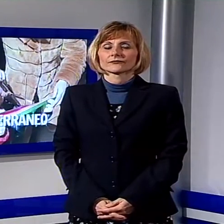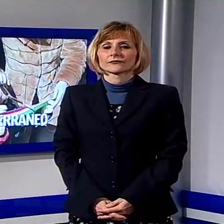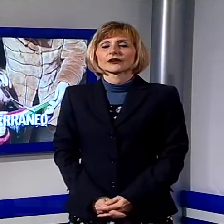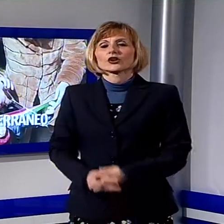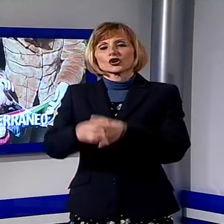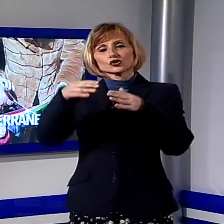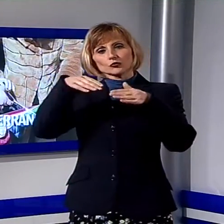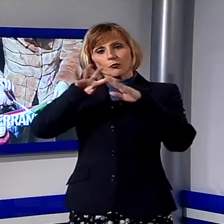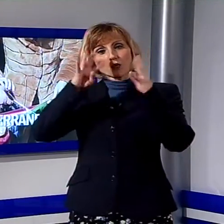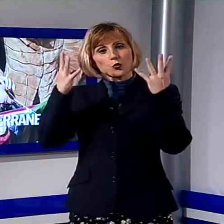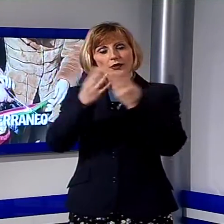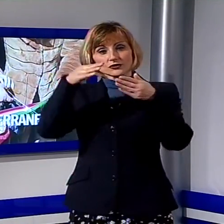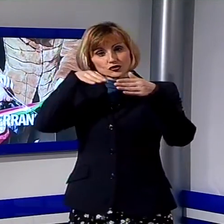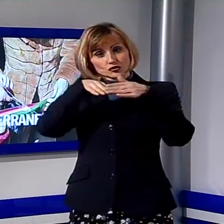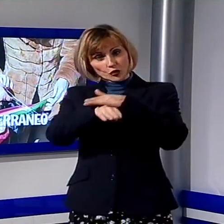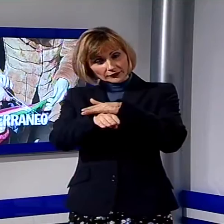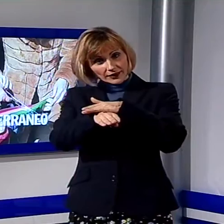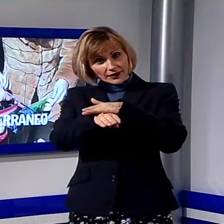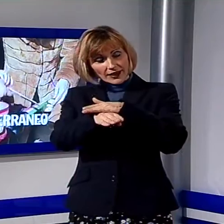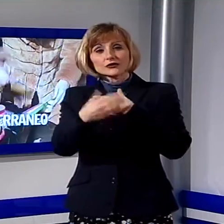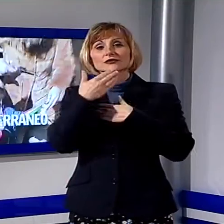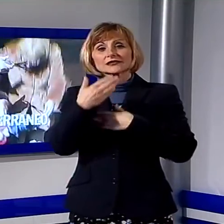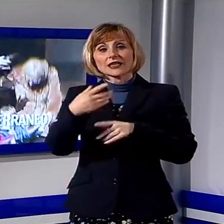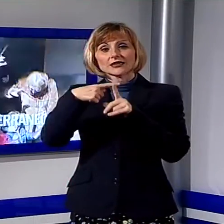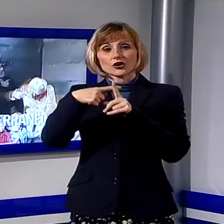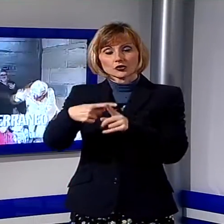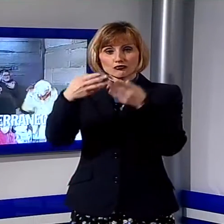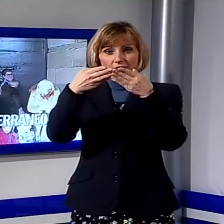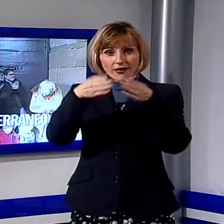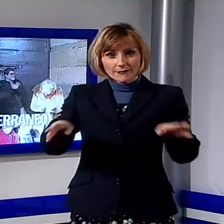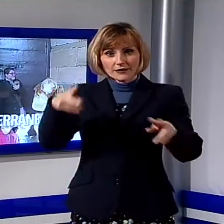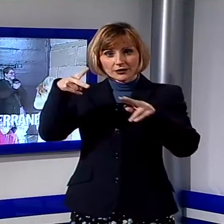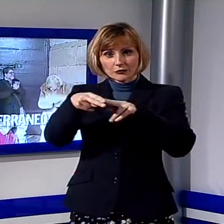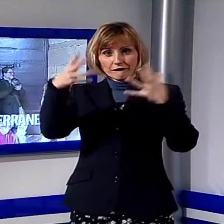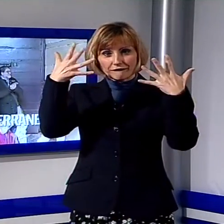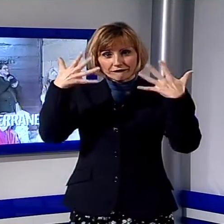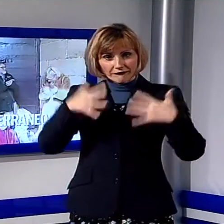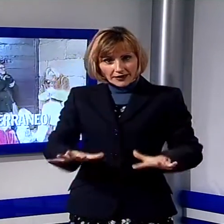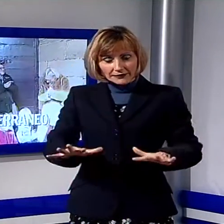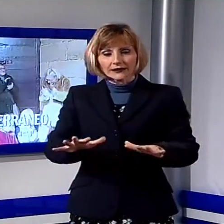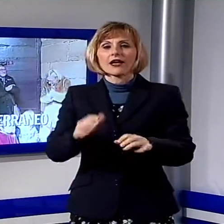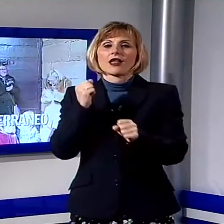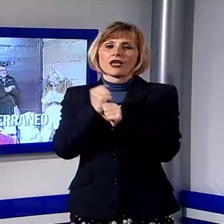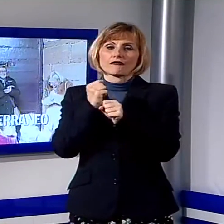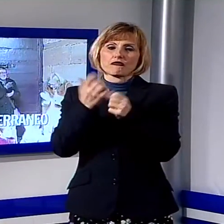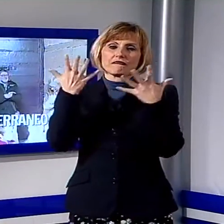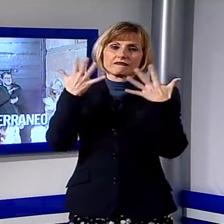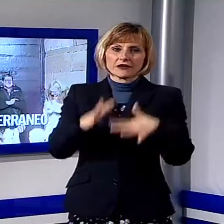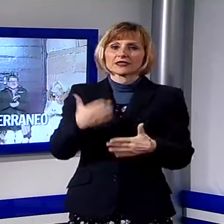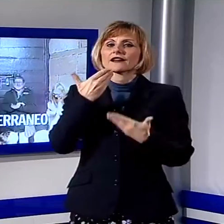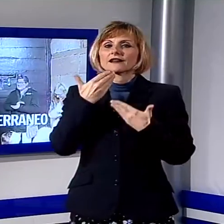aperto il sotterraneo di Santa Croce, cerimonia di inaugurazione al termine dei lavori finanziati da Regione e Fondazione